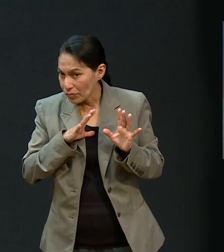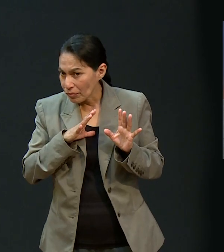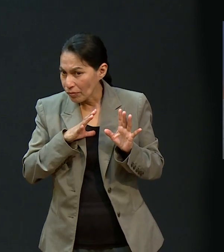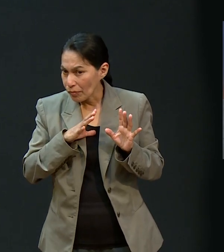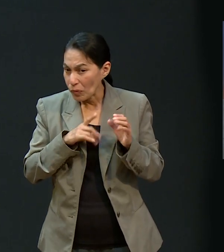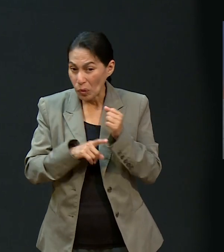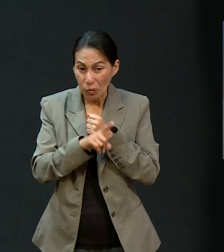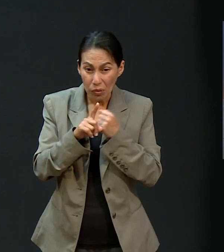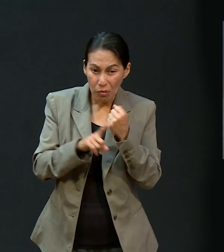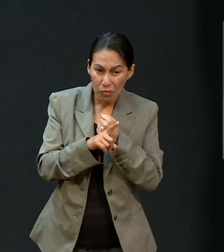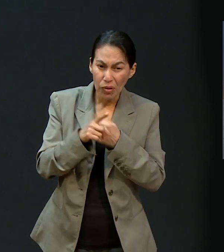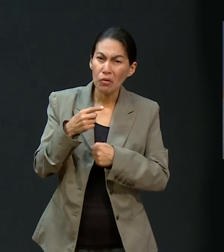cualquier dificultad que tenga,